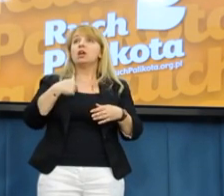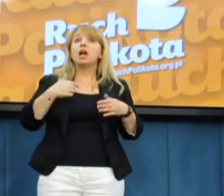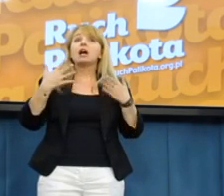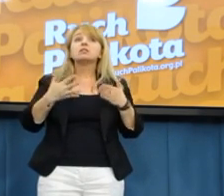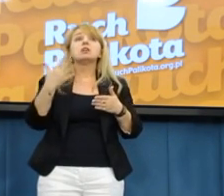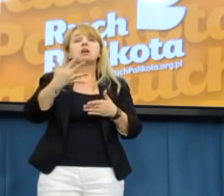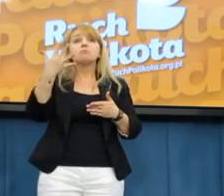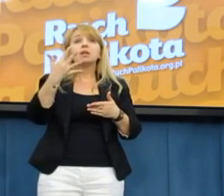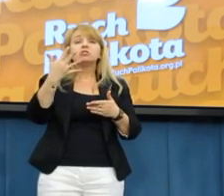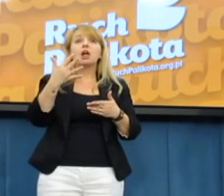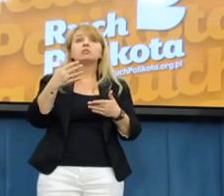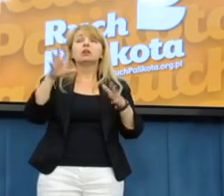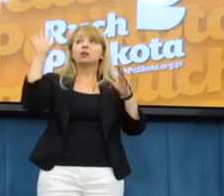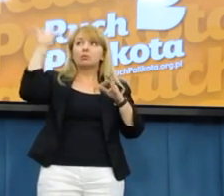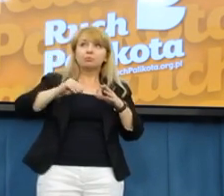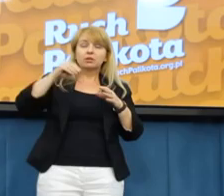A ja tu zgaszę światło.